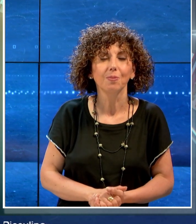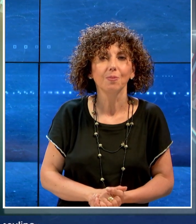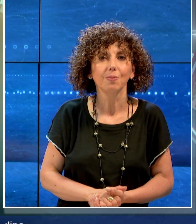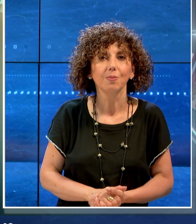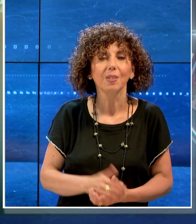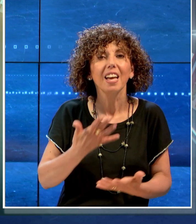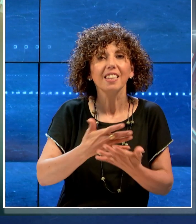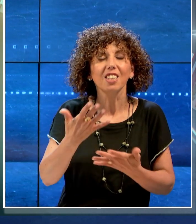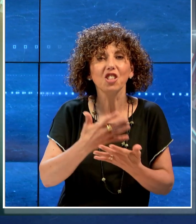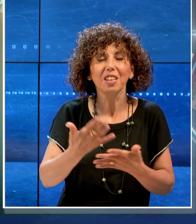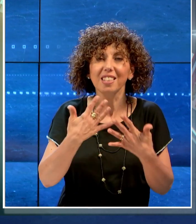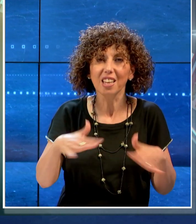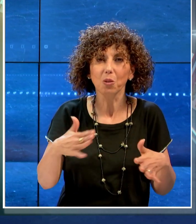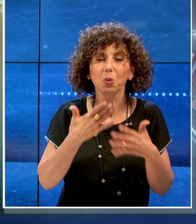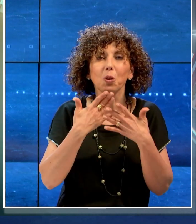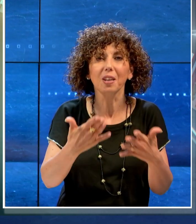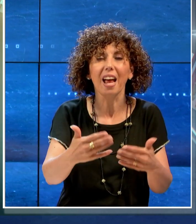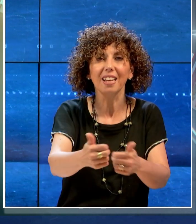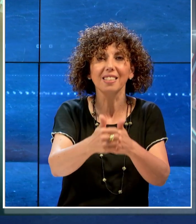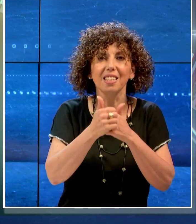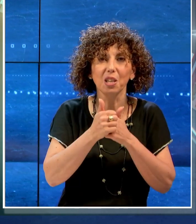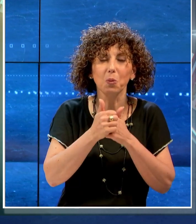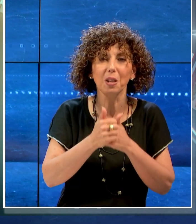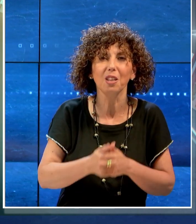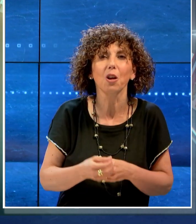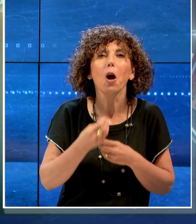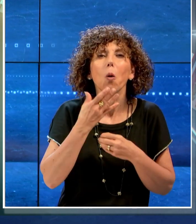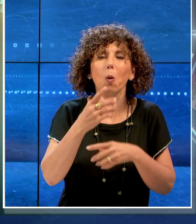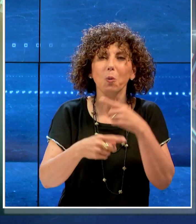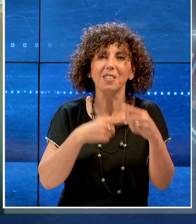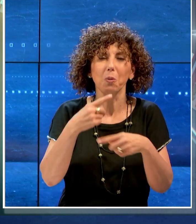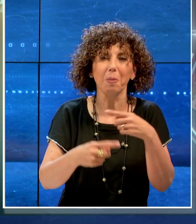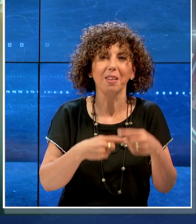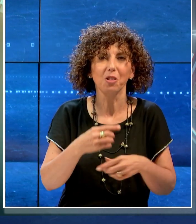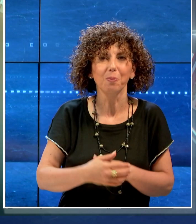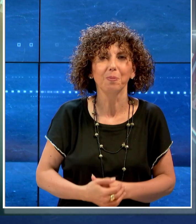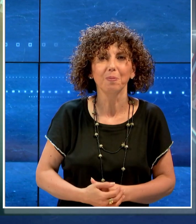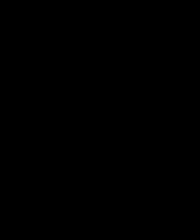E con il TgList è tutto, vi ringrazio per averci seguito e vi auguro un buon proseguimento.